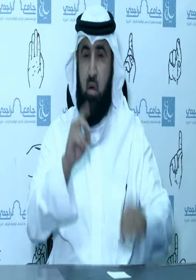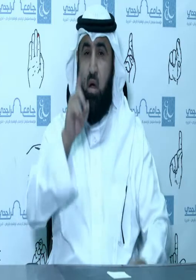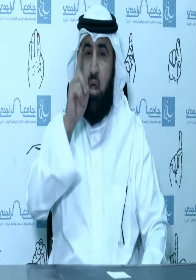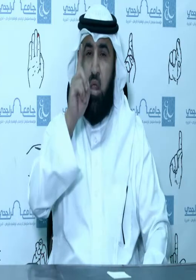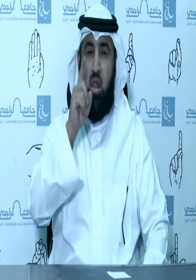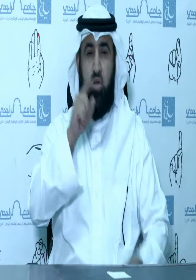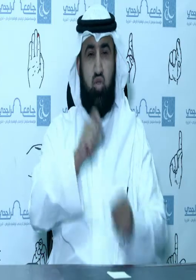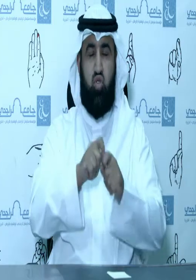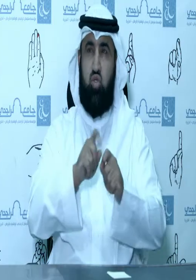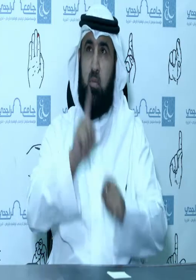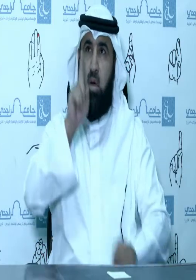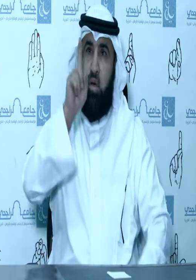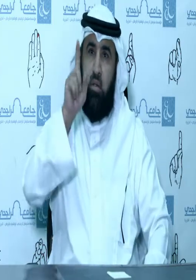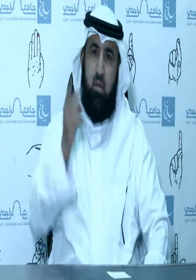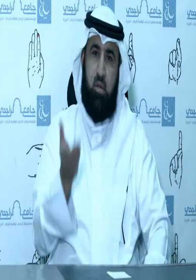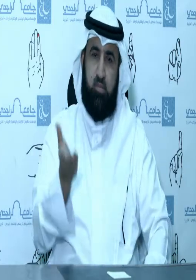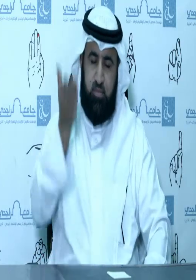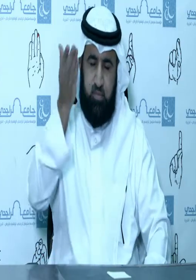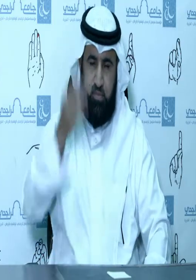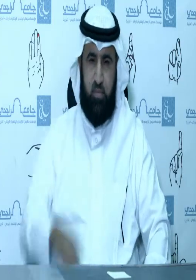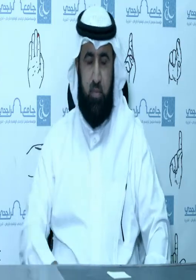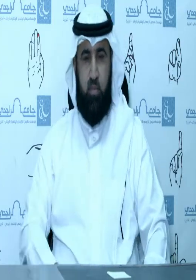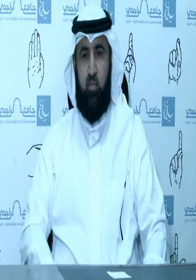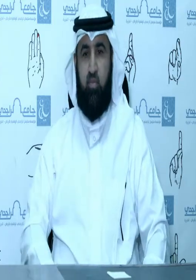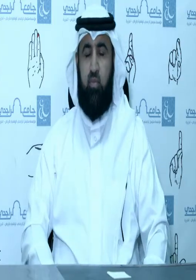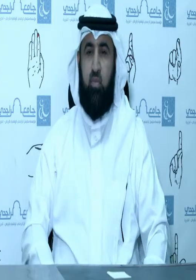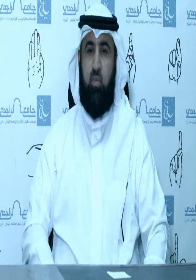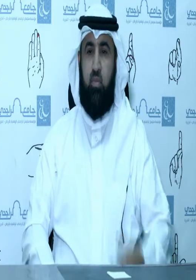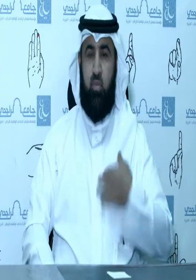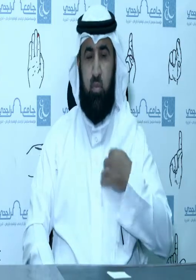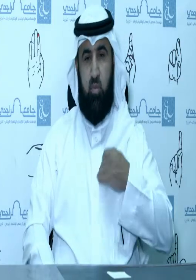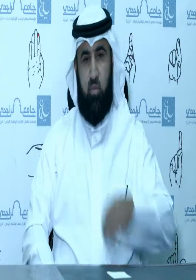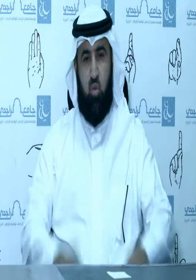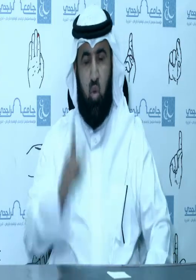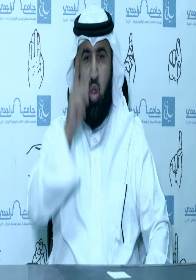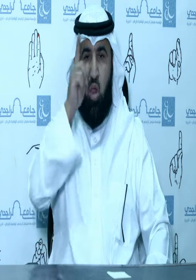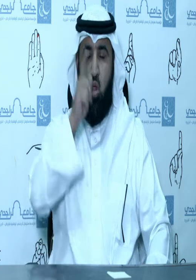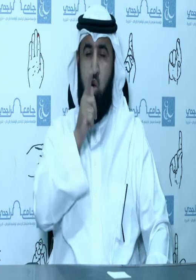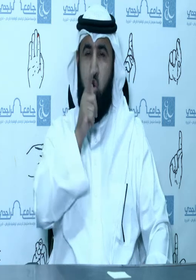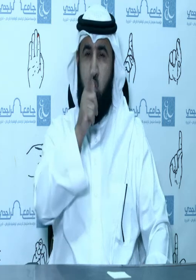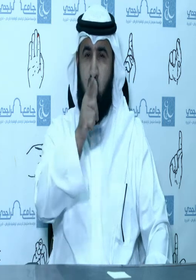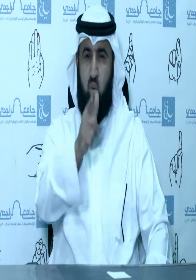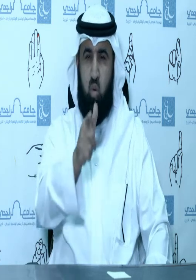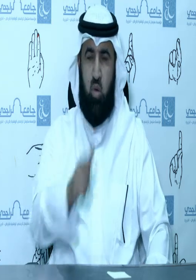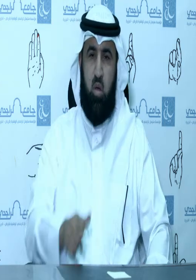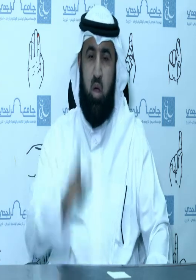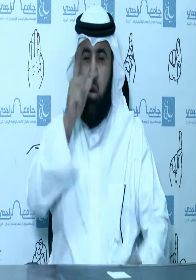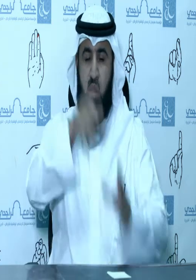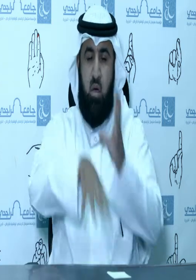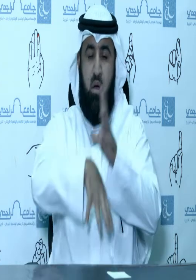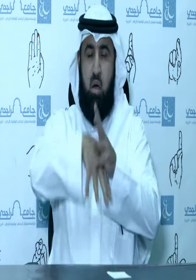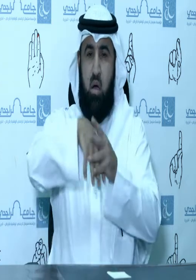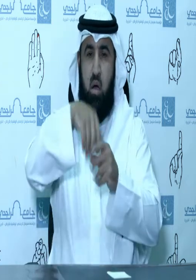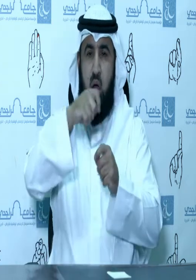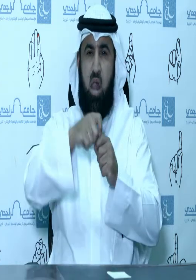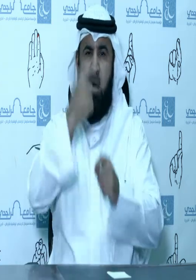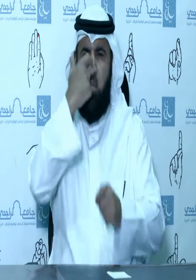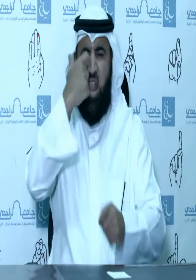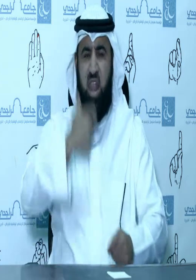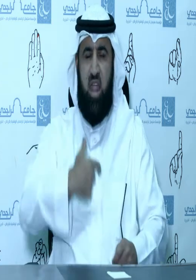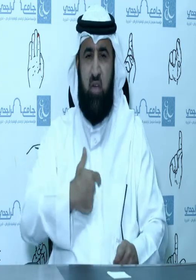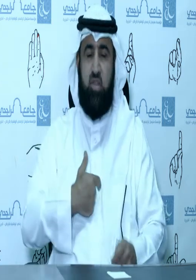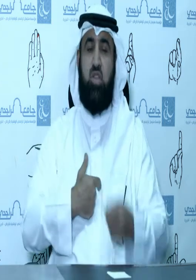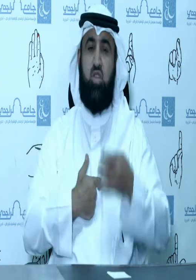سبحانه وتعالى ولذا الله عز وجل يقول والله خلق لكم من أنفسكم